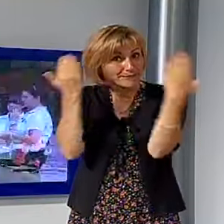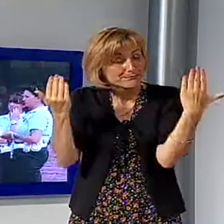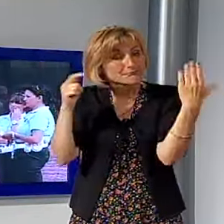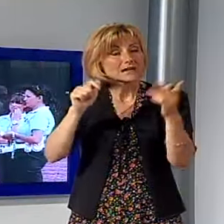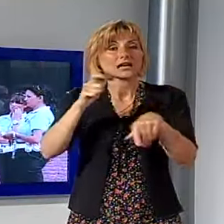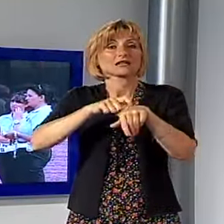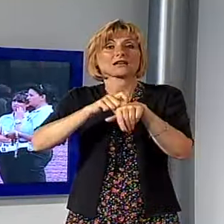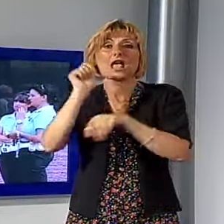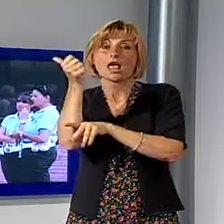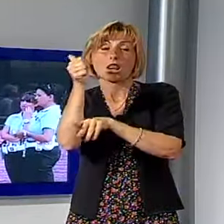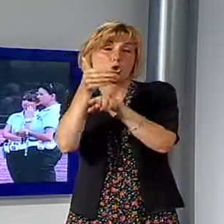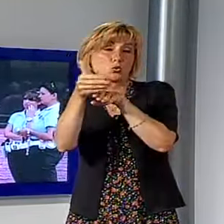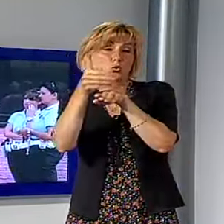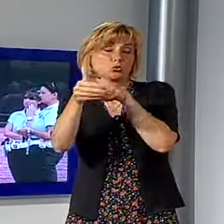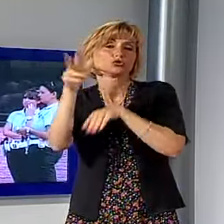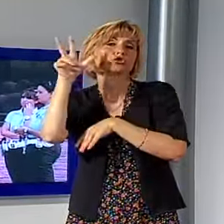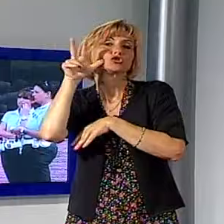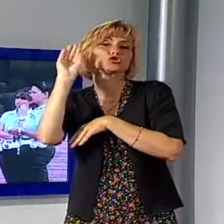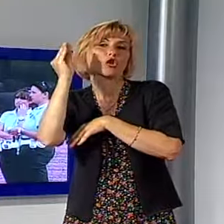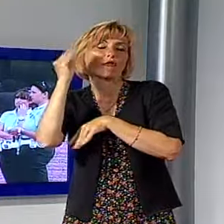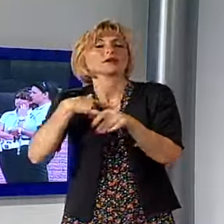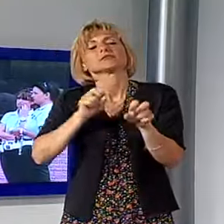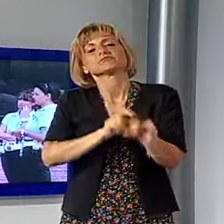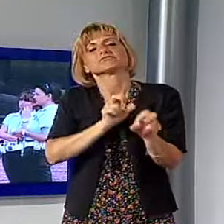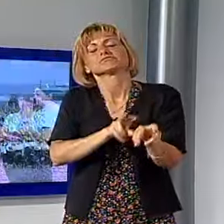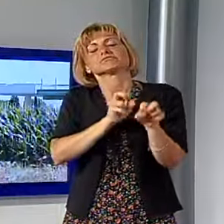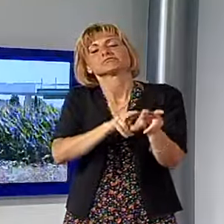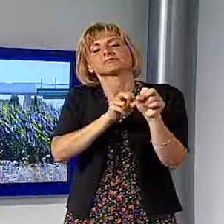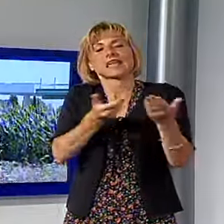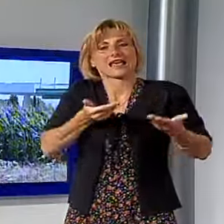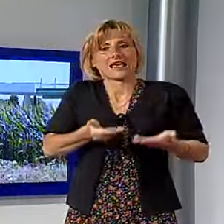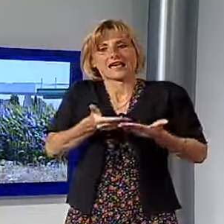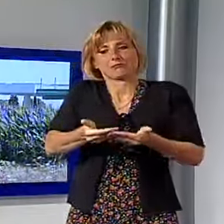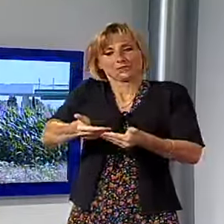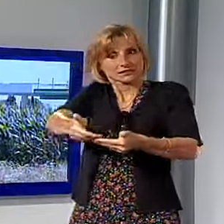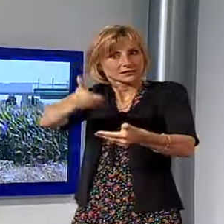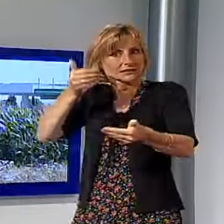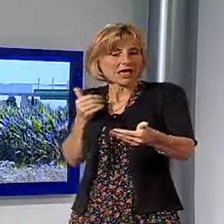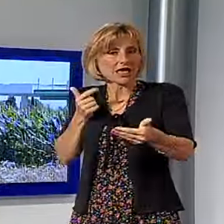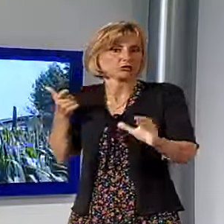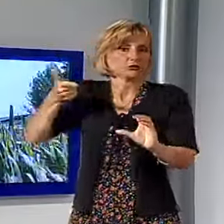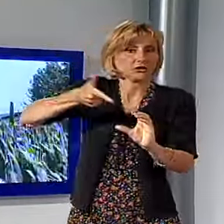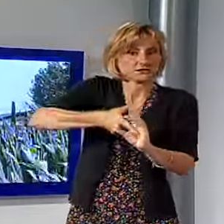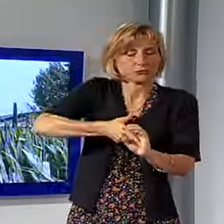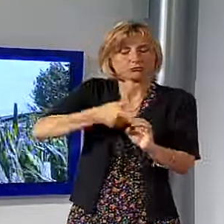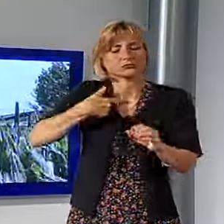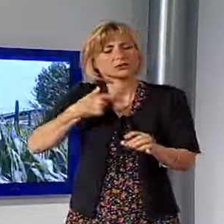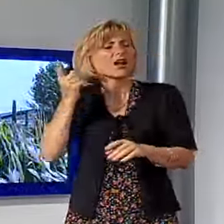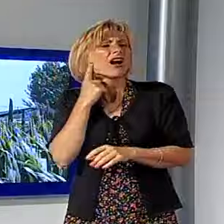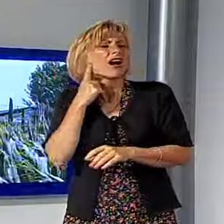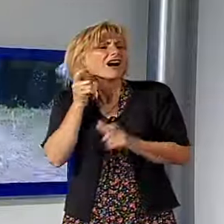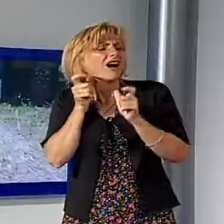una ragazza che stava facendo footing nei campi, dietro il distributore di metano, sulla via della Madonnina, ha sentito un lamento.